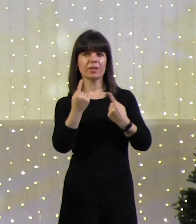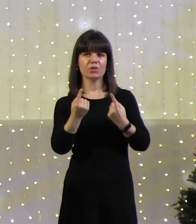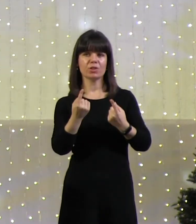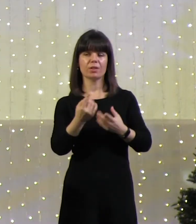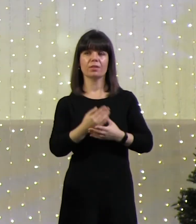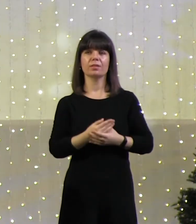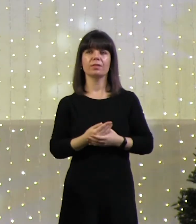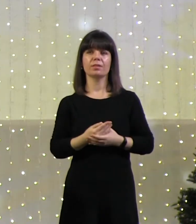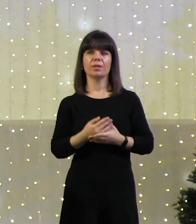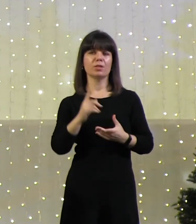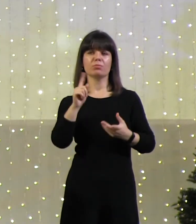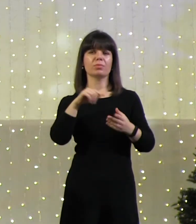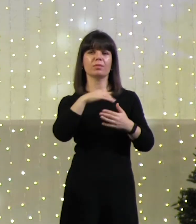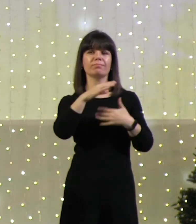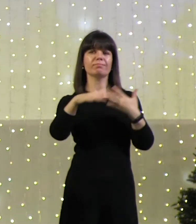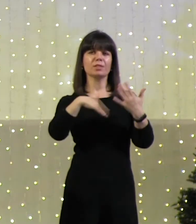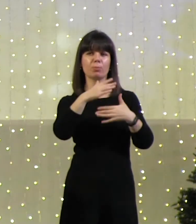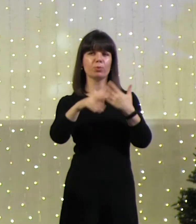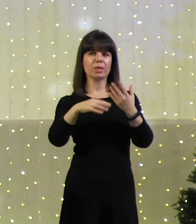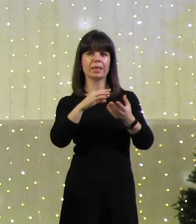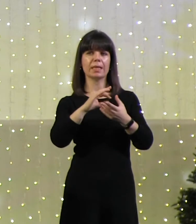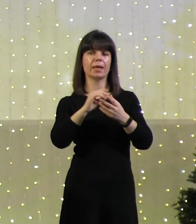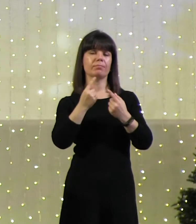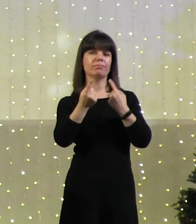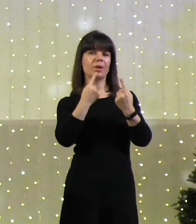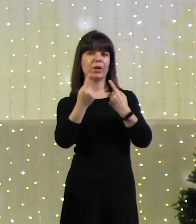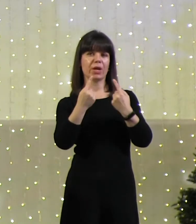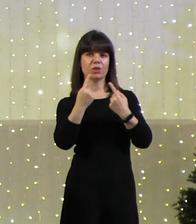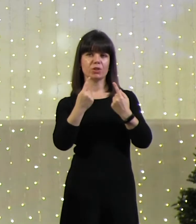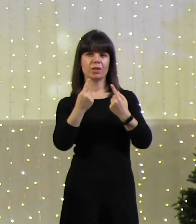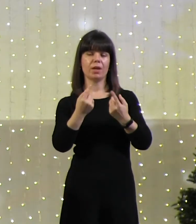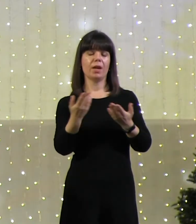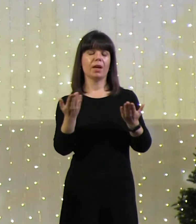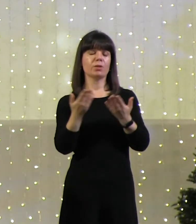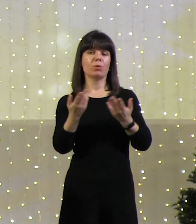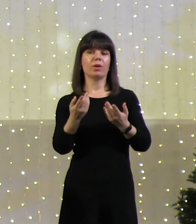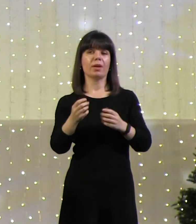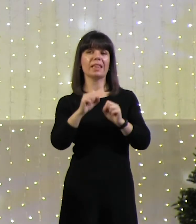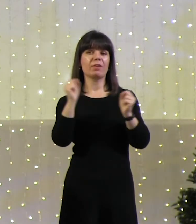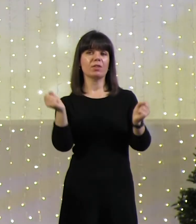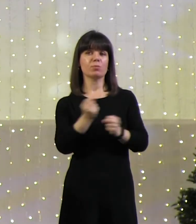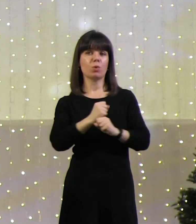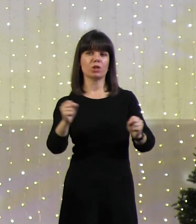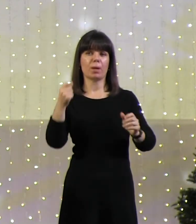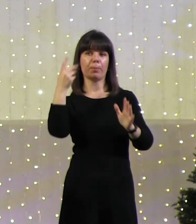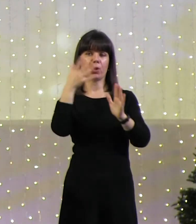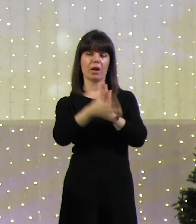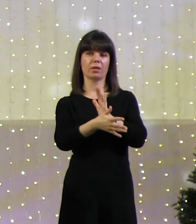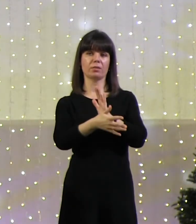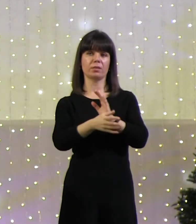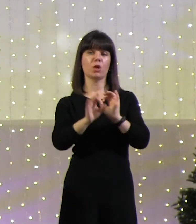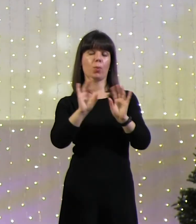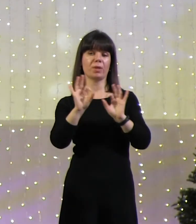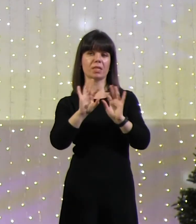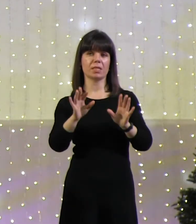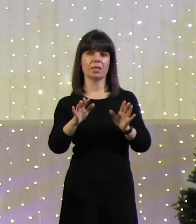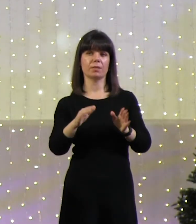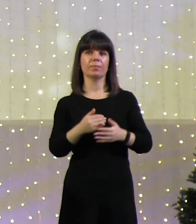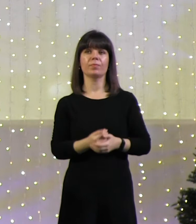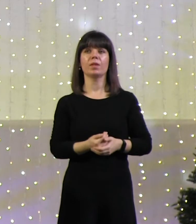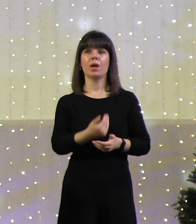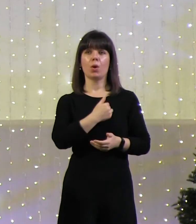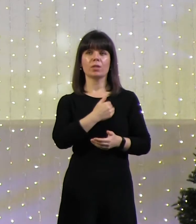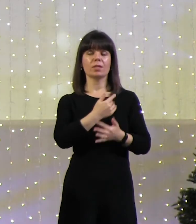вроде как говорим что-то, но это невозможно понять и правильно истолковать. Но хотел бы пару слов. Мысли.